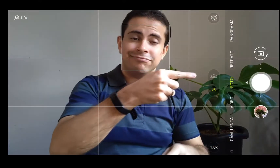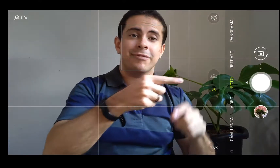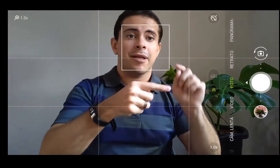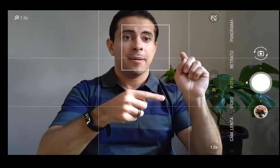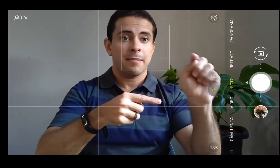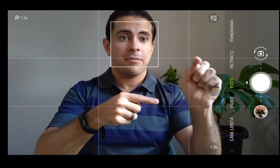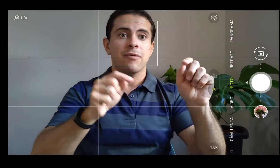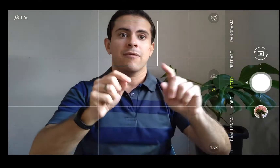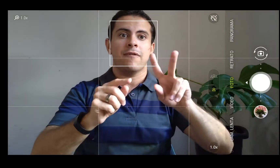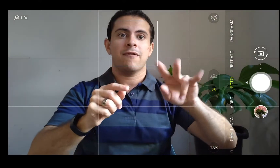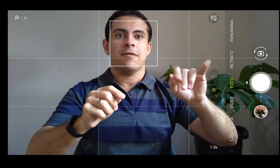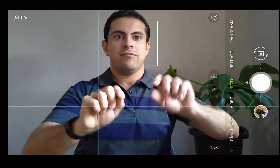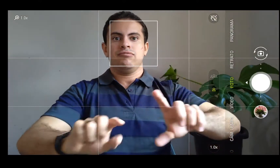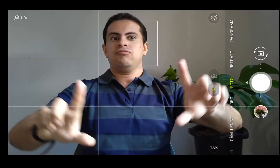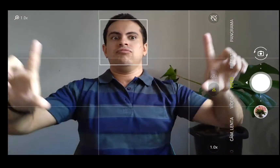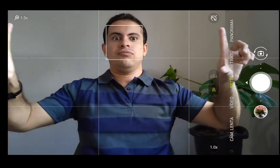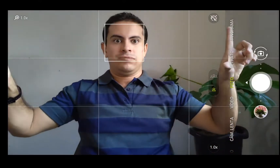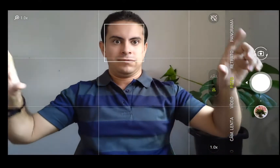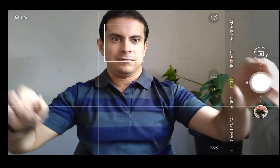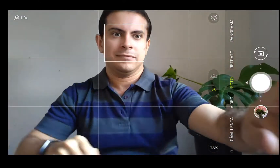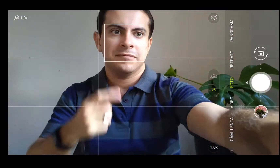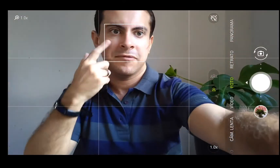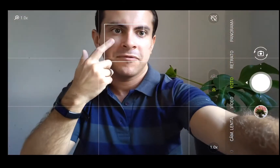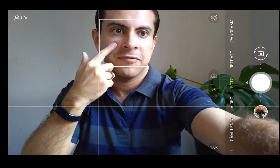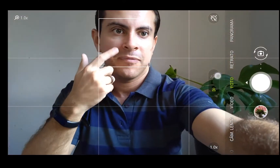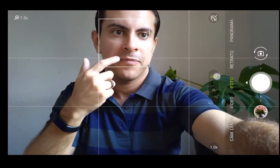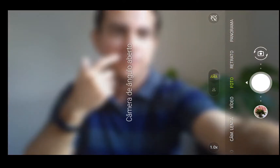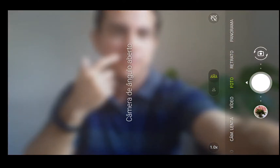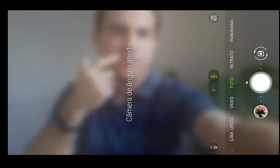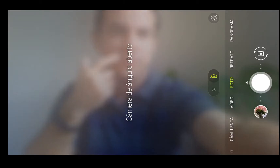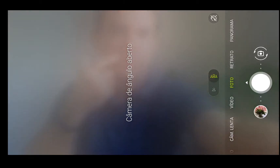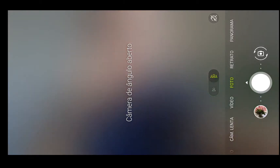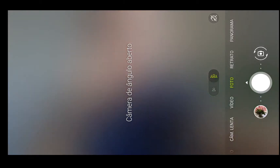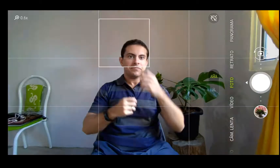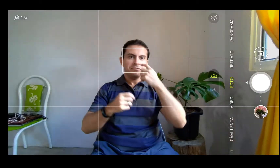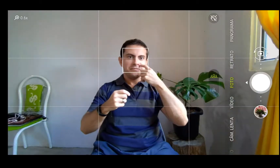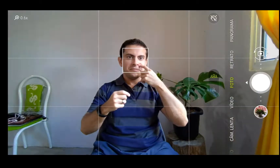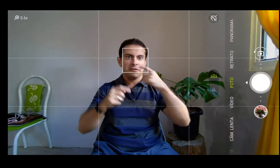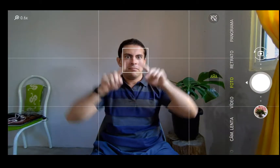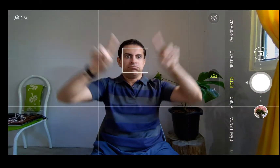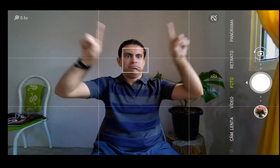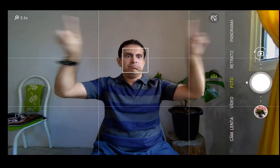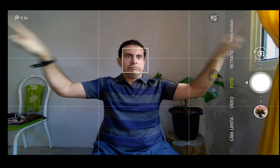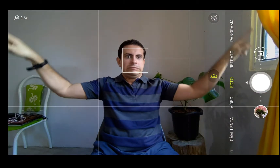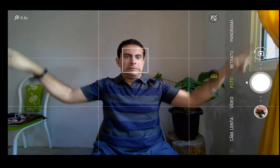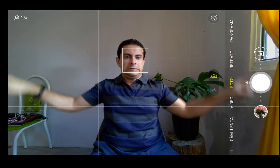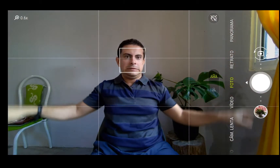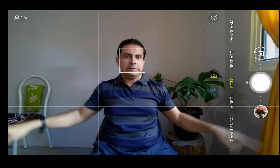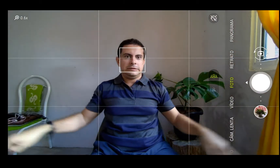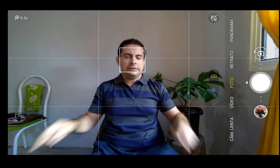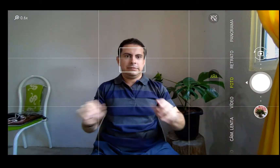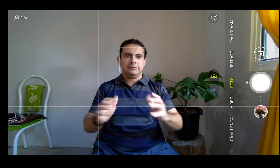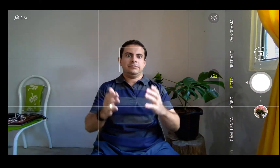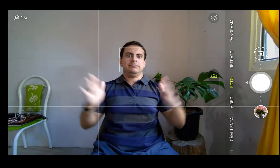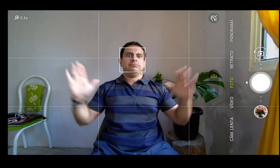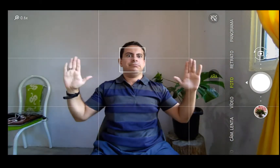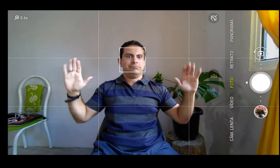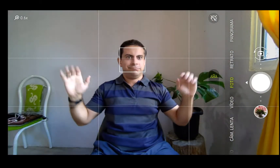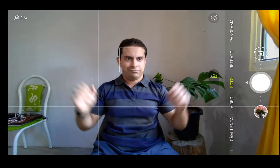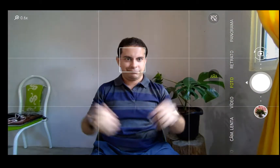a apertando nelas vai para a câmera ultra-wide. A gente já vê que ele pega bem mais, é uma visão bem mais ampla.